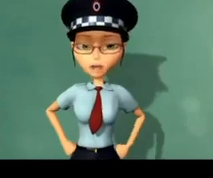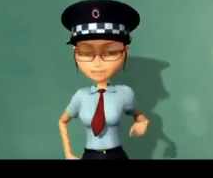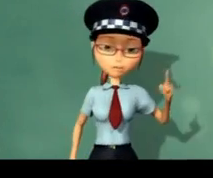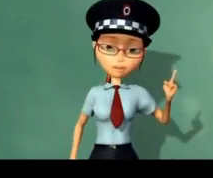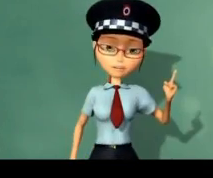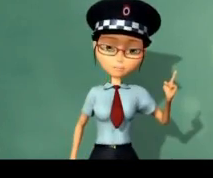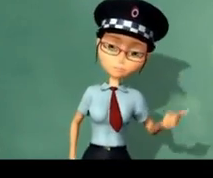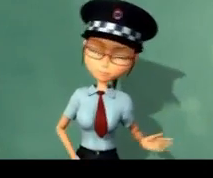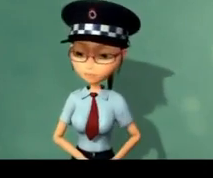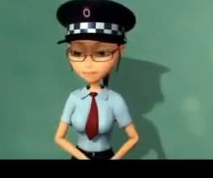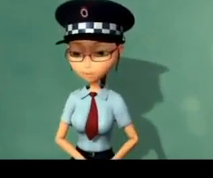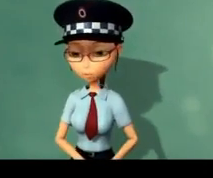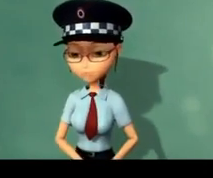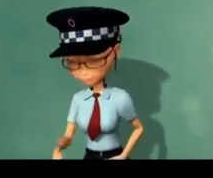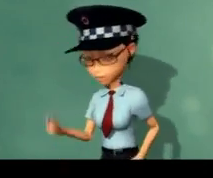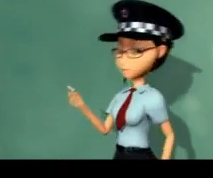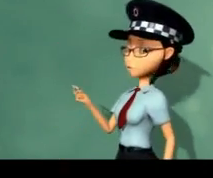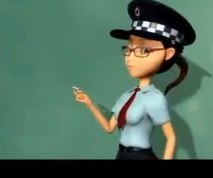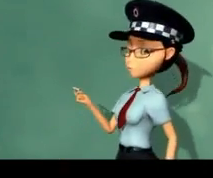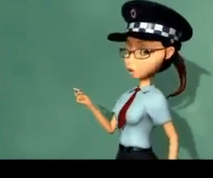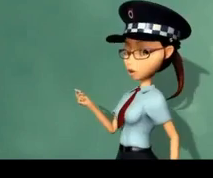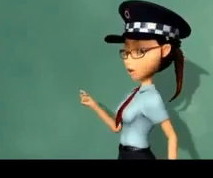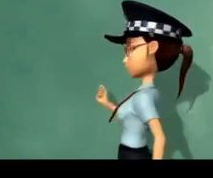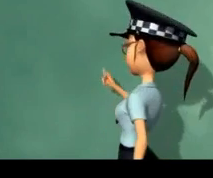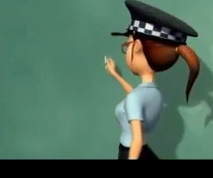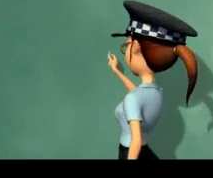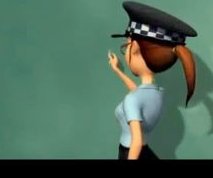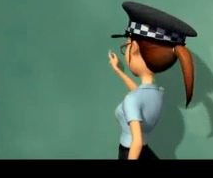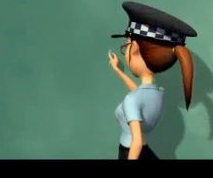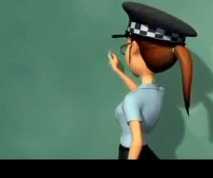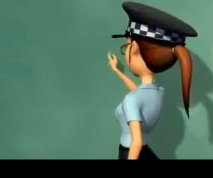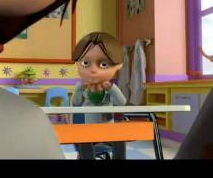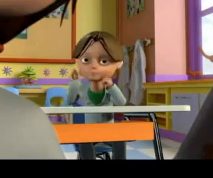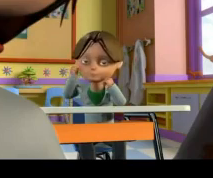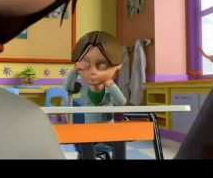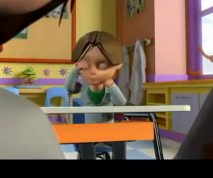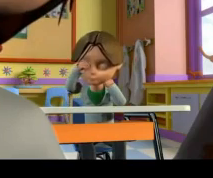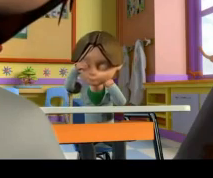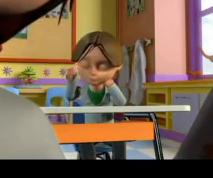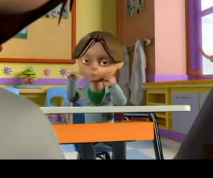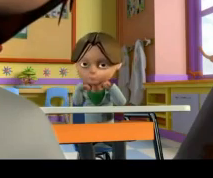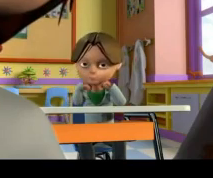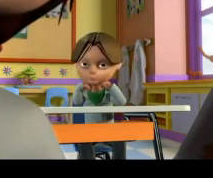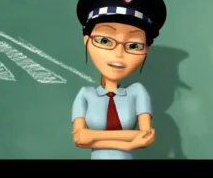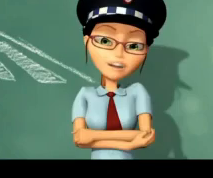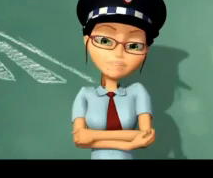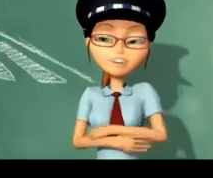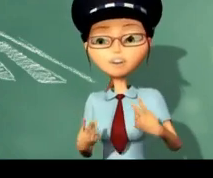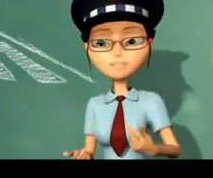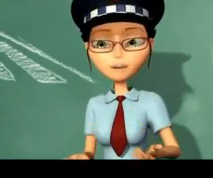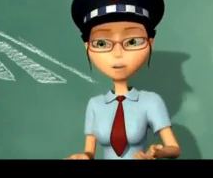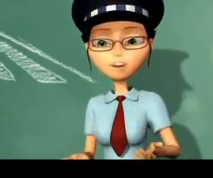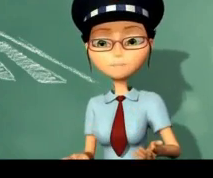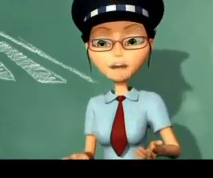Para regular el tráfico, existen unas señales pintadas en el suelo. Como las que nos indican los